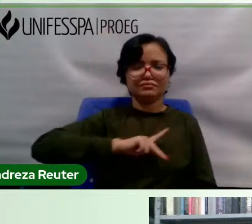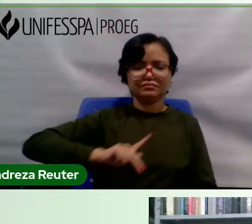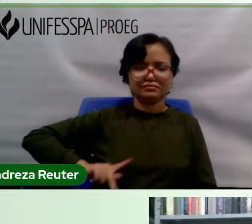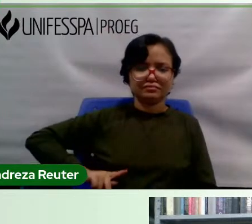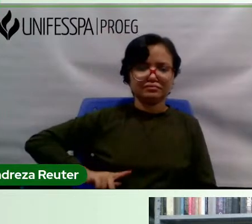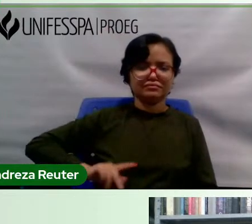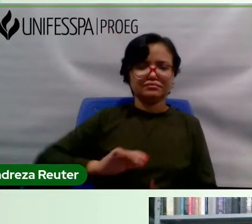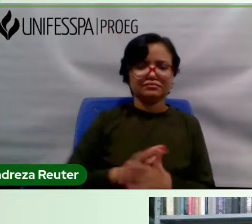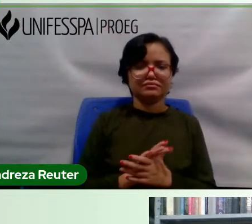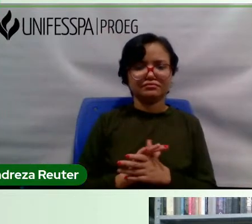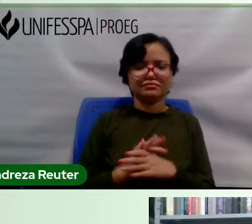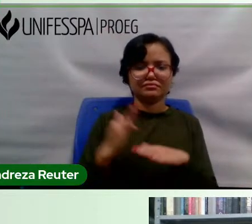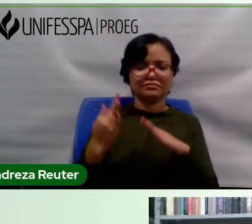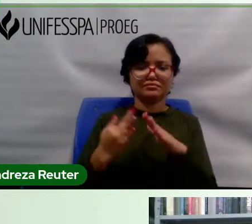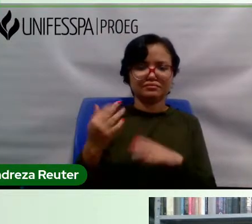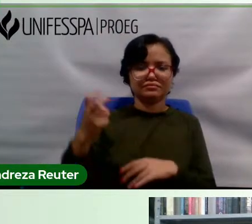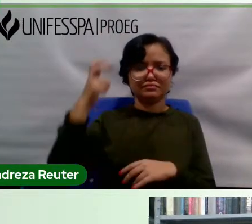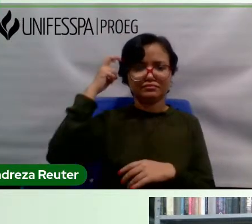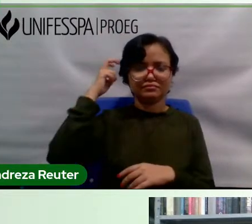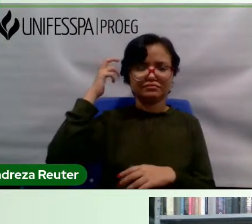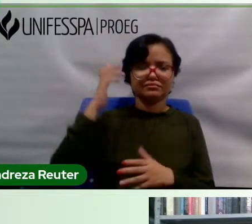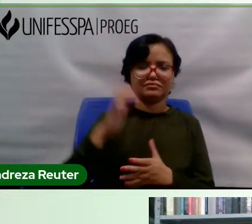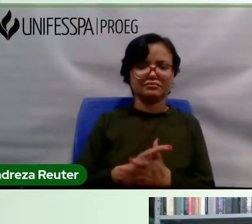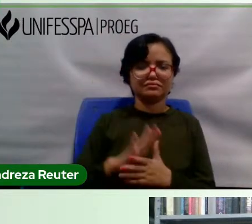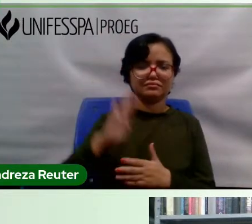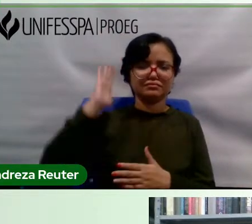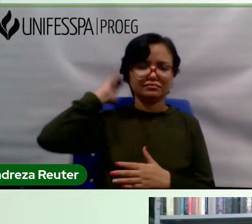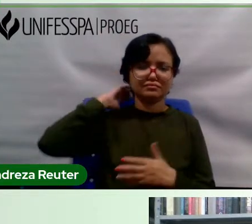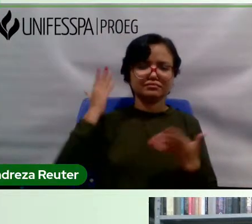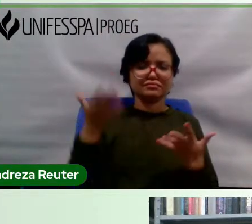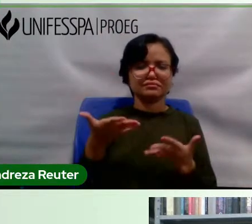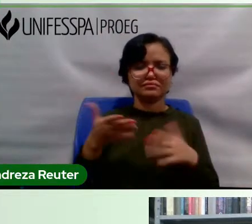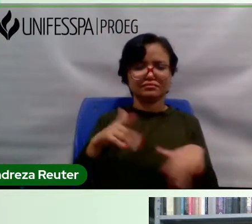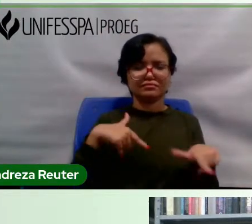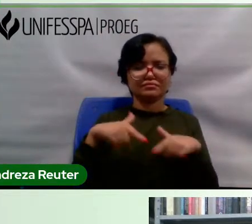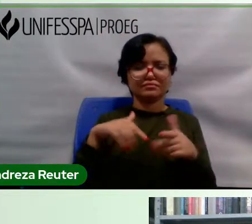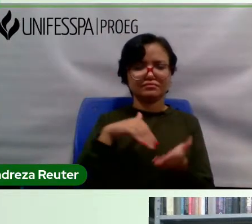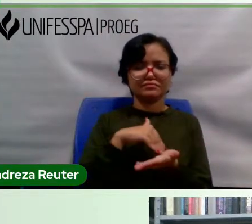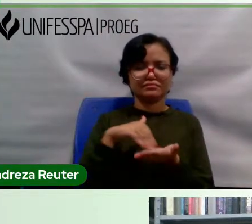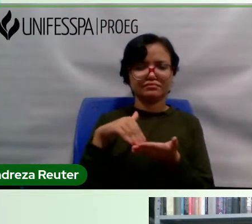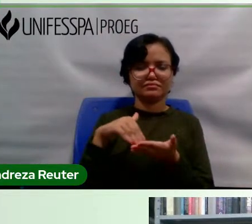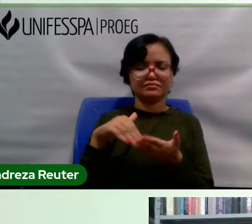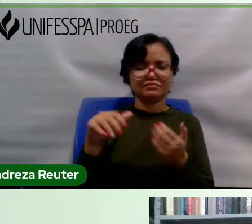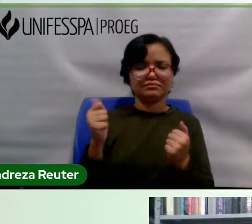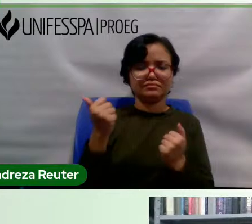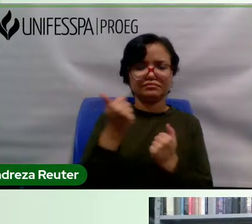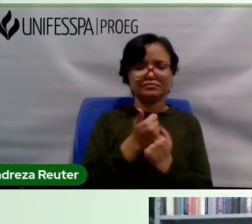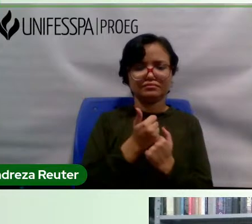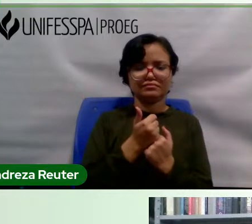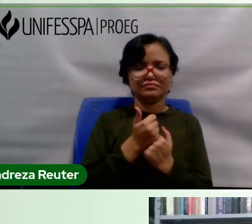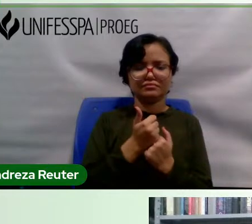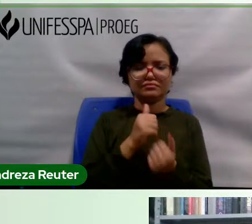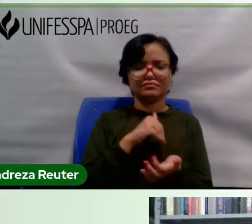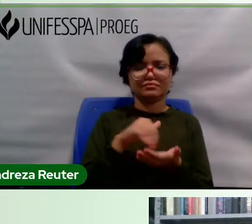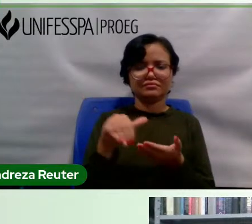do Município de Belém e atualmente atua como secretária adjunta da Secretaria de Ciência, Tecnologia